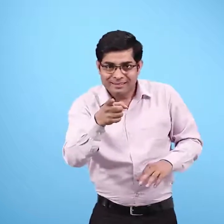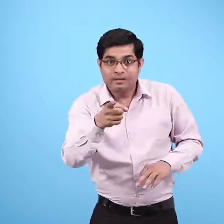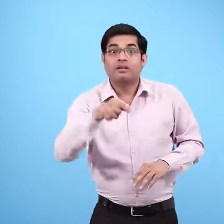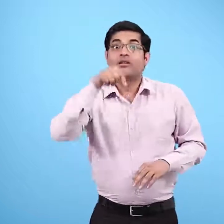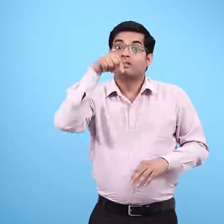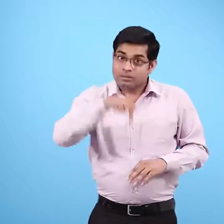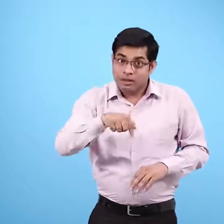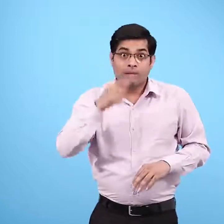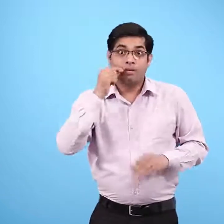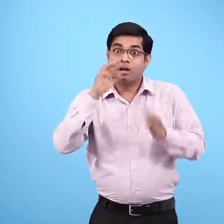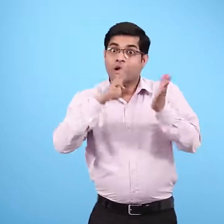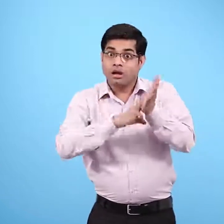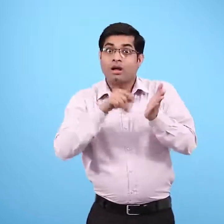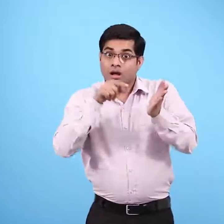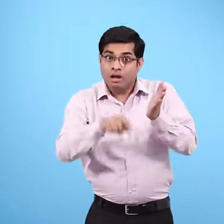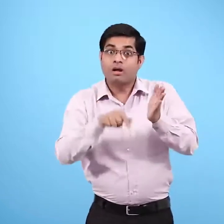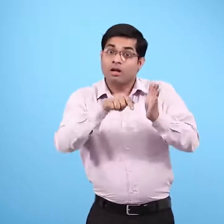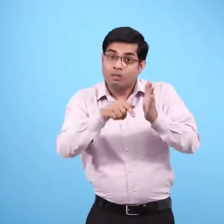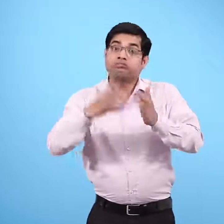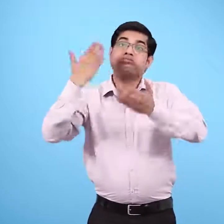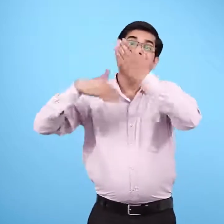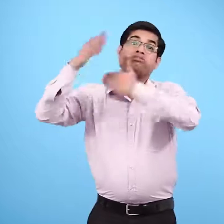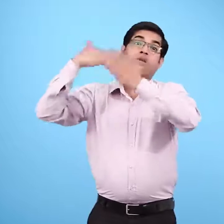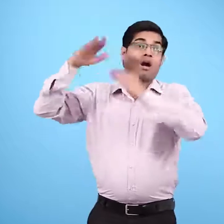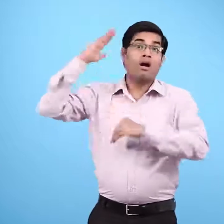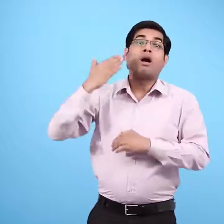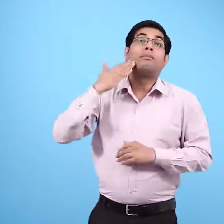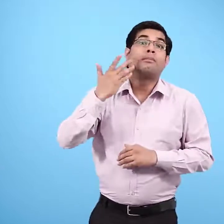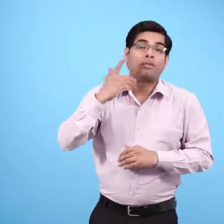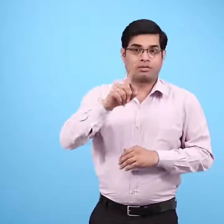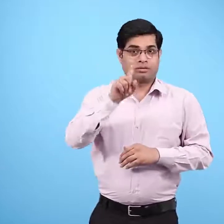वह सन अठारा सो बाईस में अठारा साल का